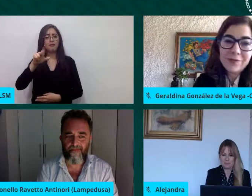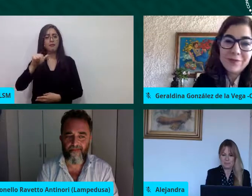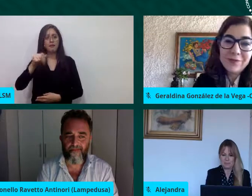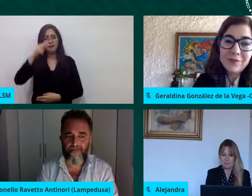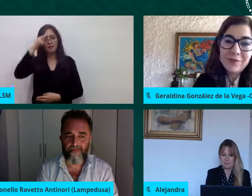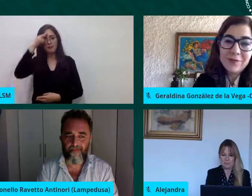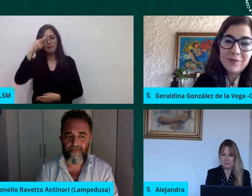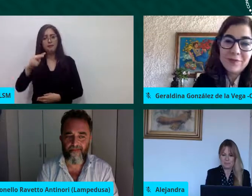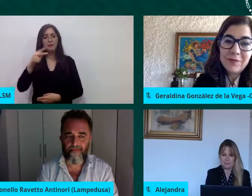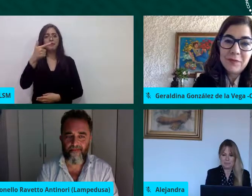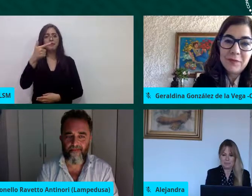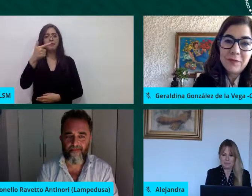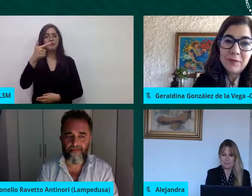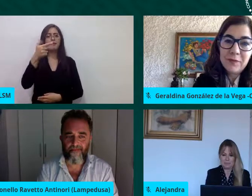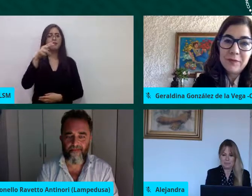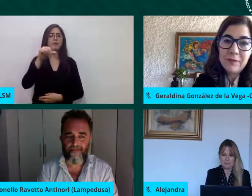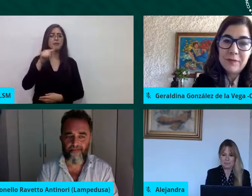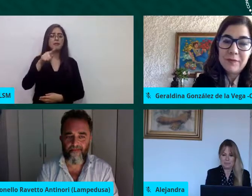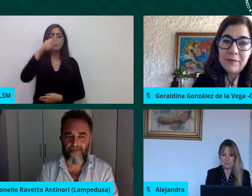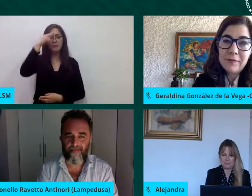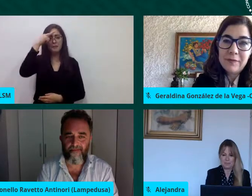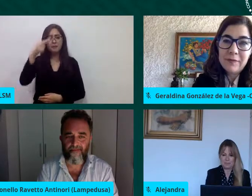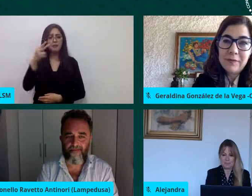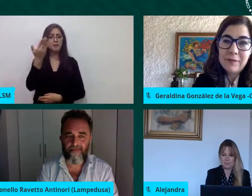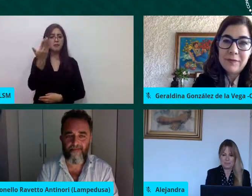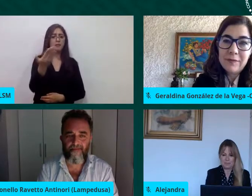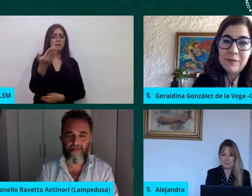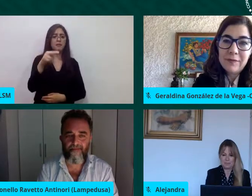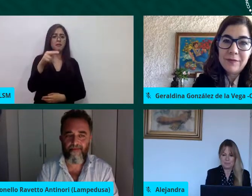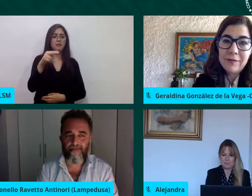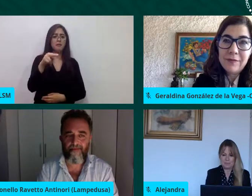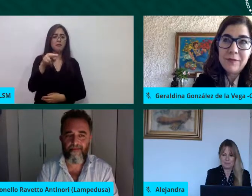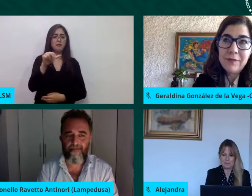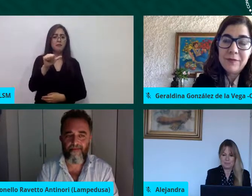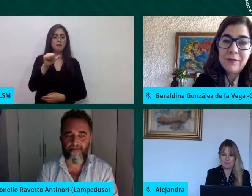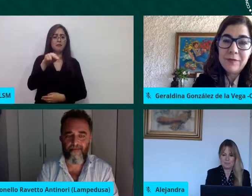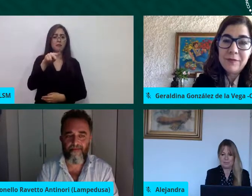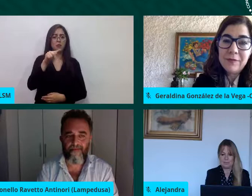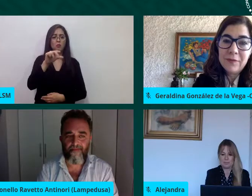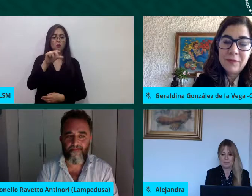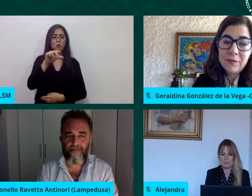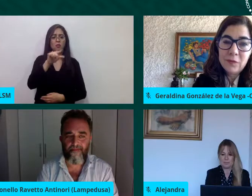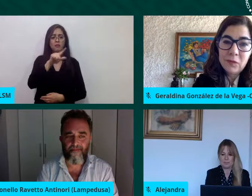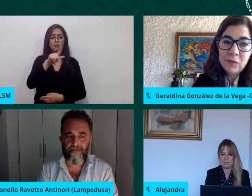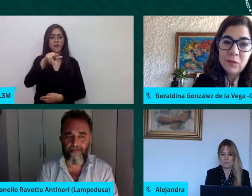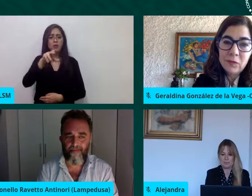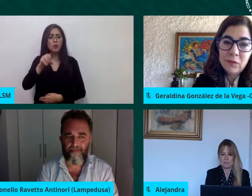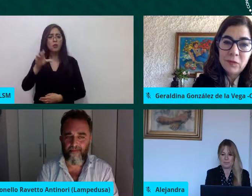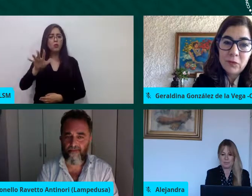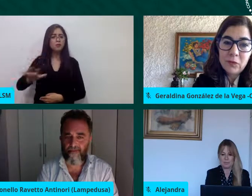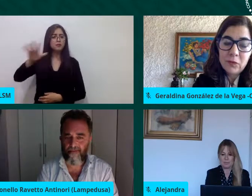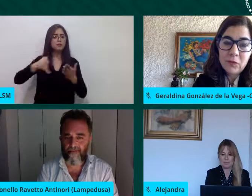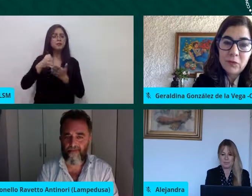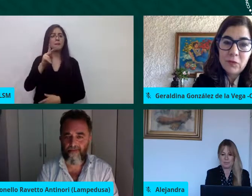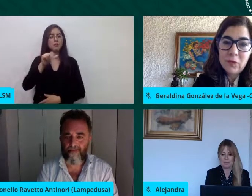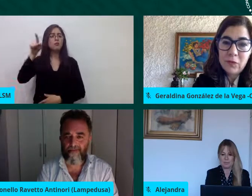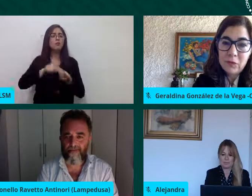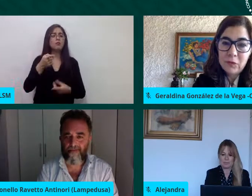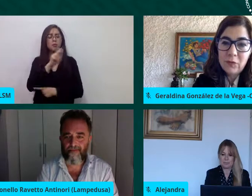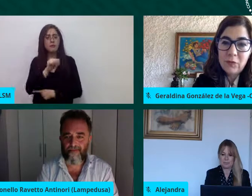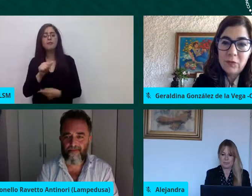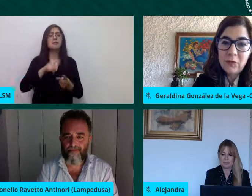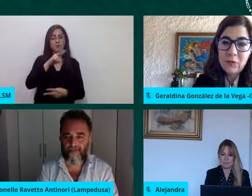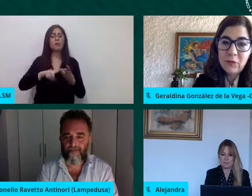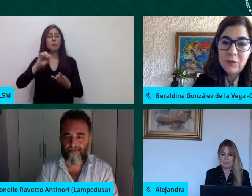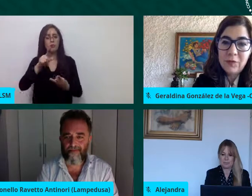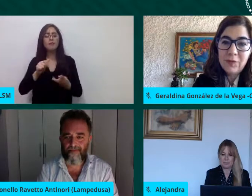bogotá guanajuato en fin una cantidad de ciudades que nos estuvieron acompañando muchas gracias y ojalá